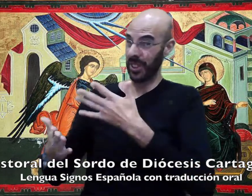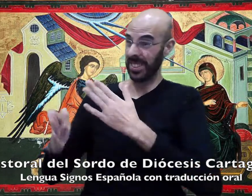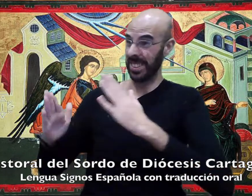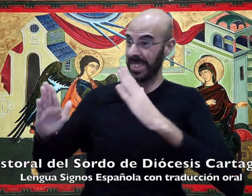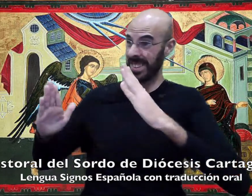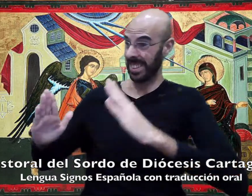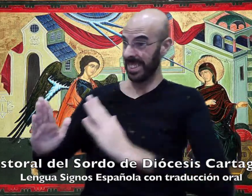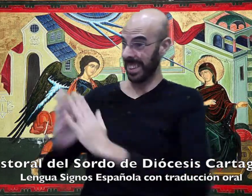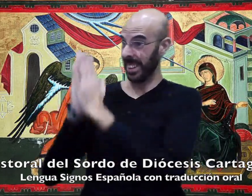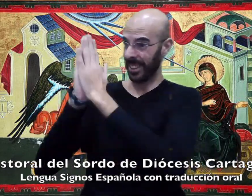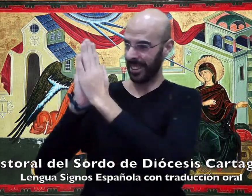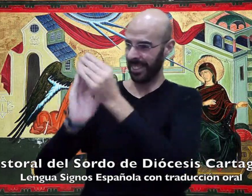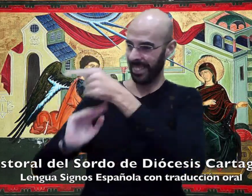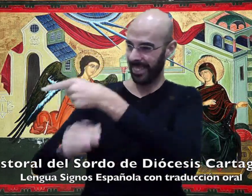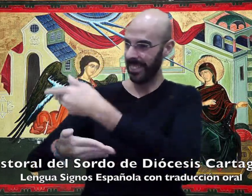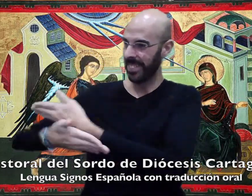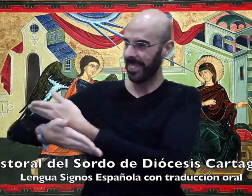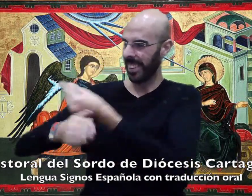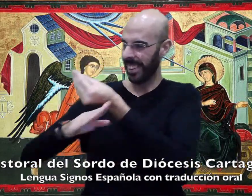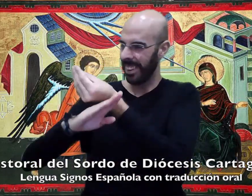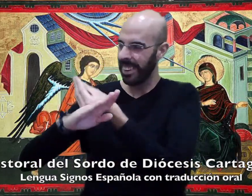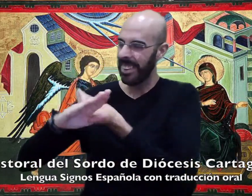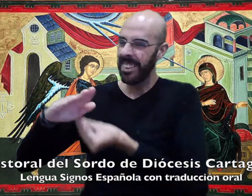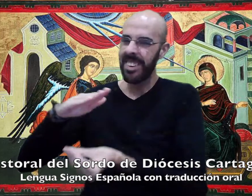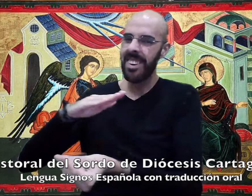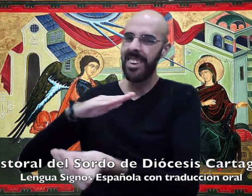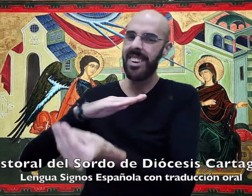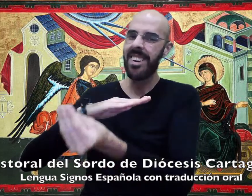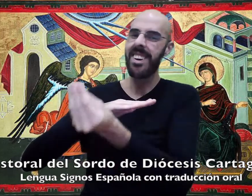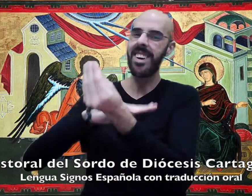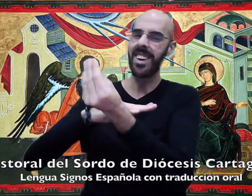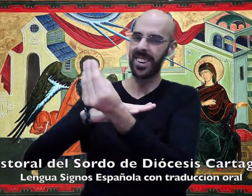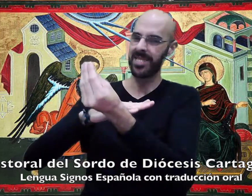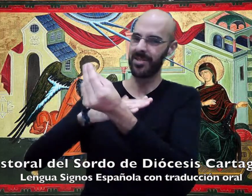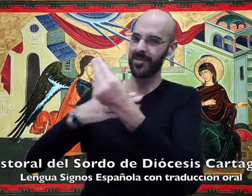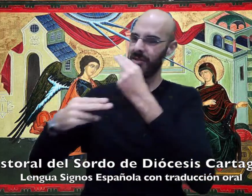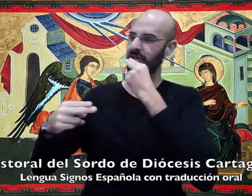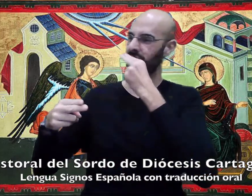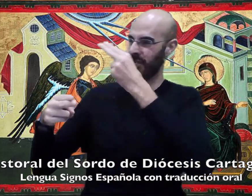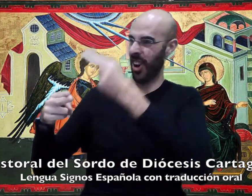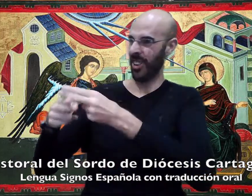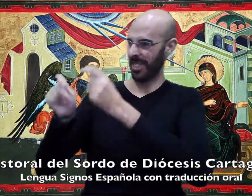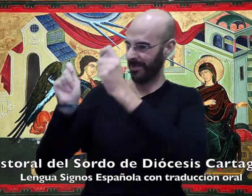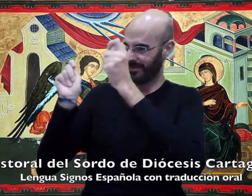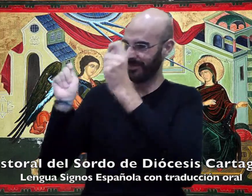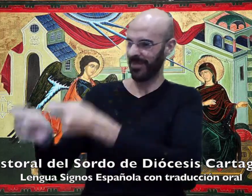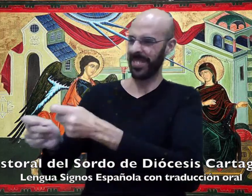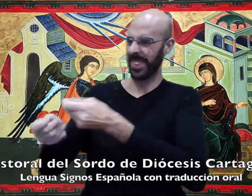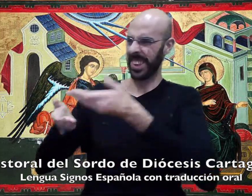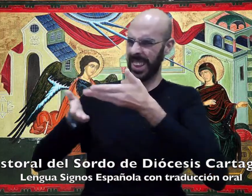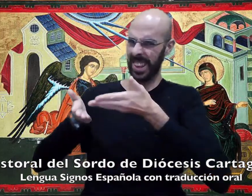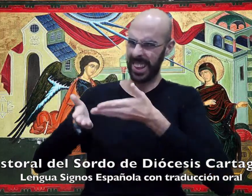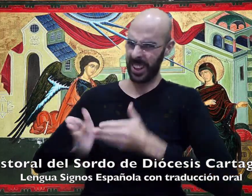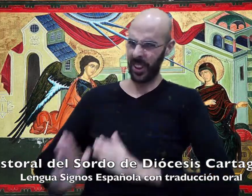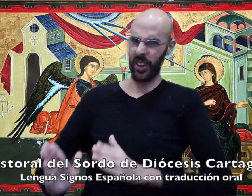eso, el santo que va a nacer se llamará hijo de Dios.